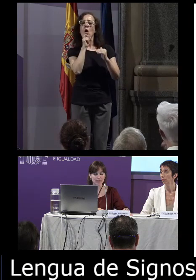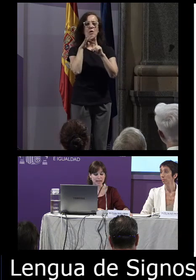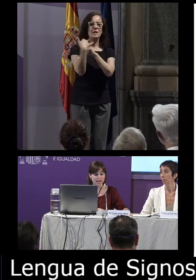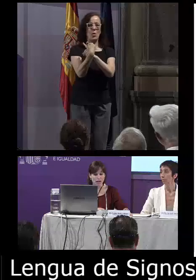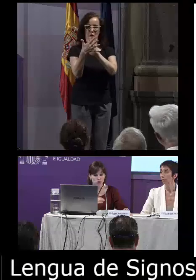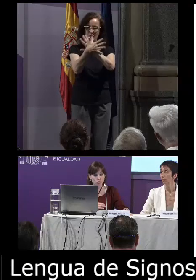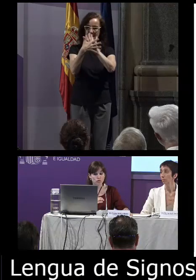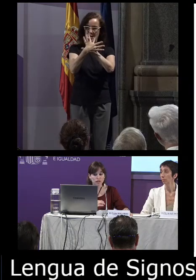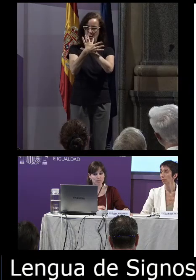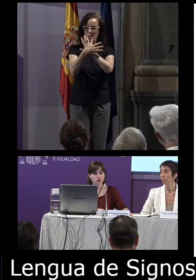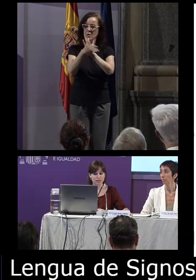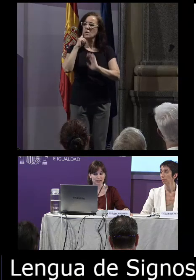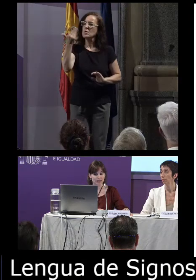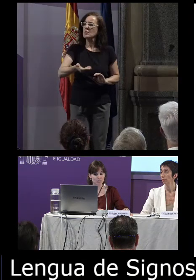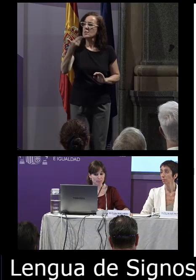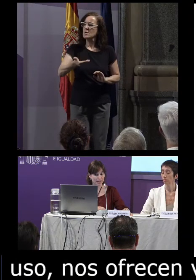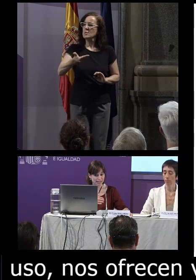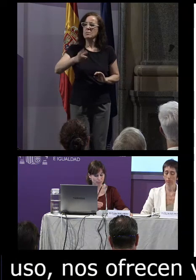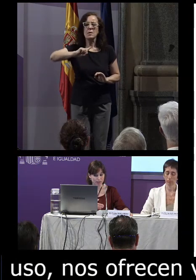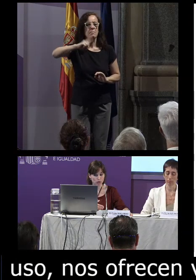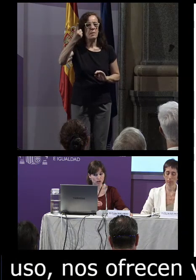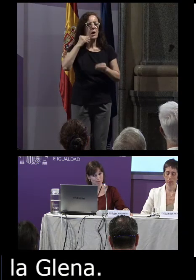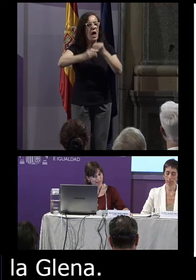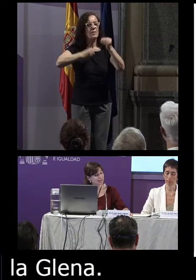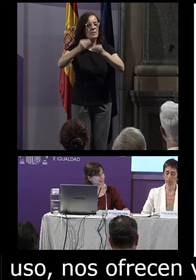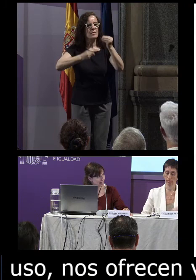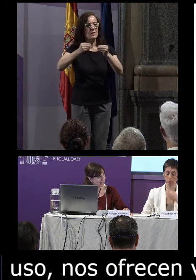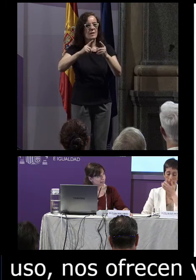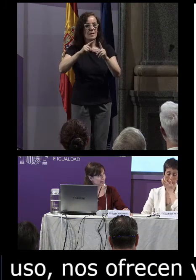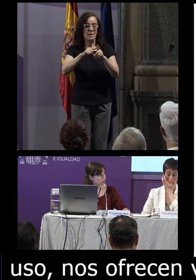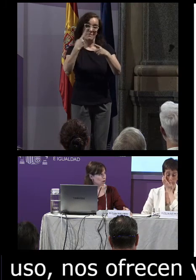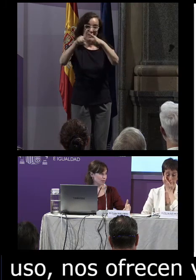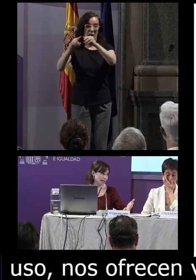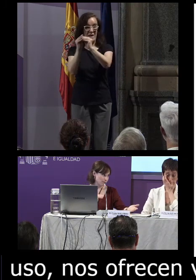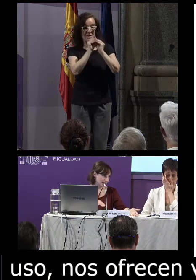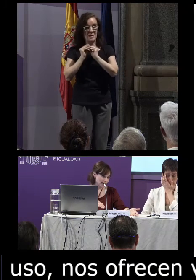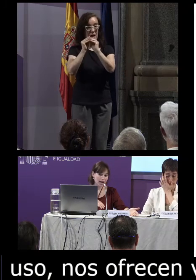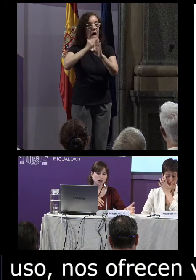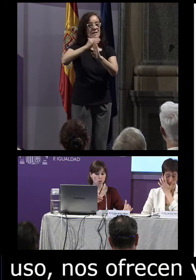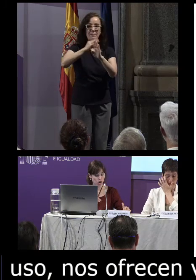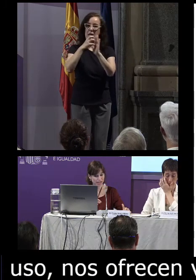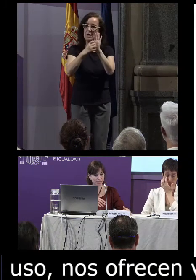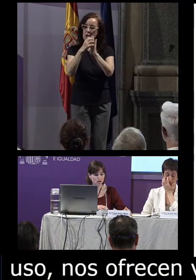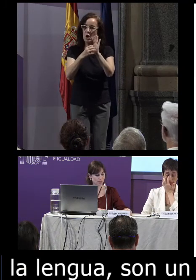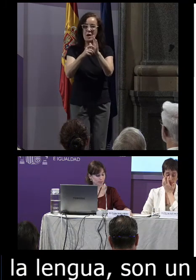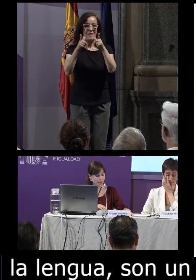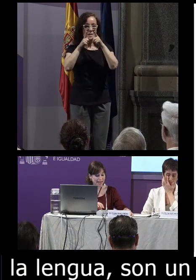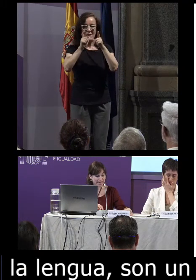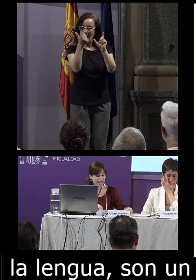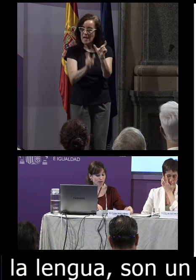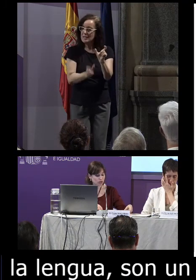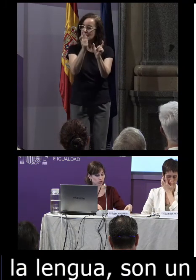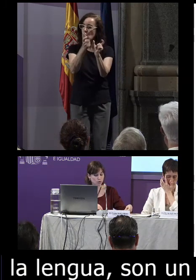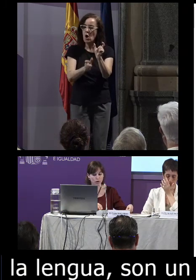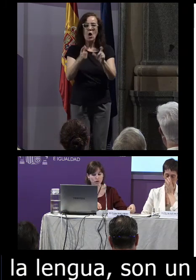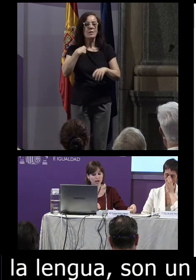son un fundamento imprescindible para el establecimiento de la variante estándar tanto a nivel gramatical como léxico y